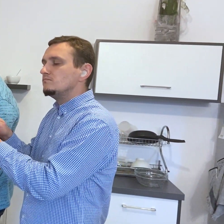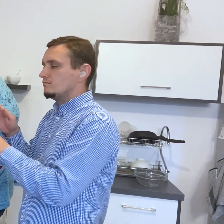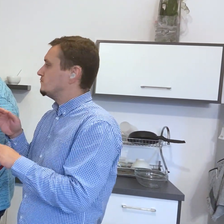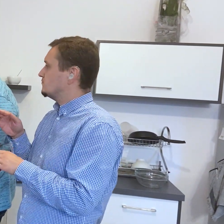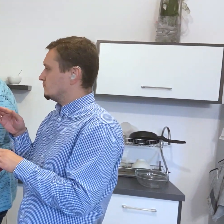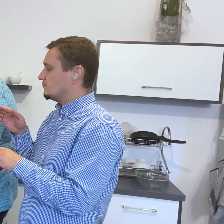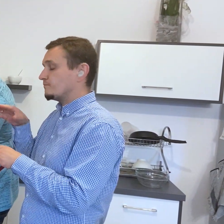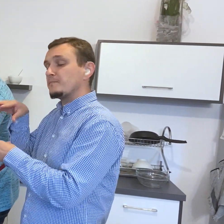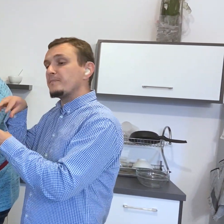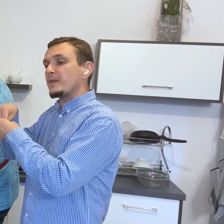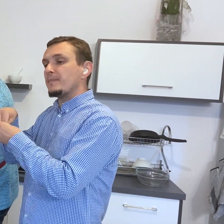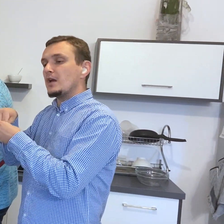tuńczykiem.